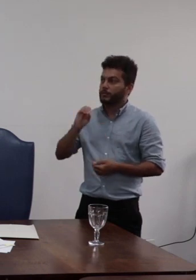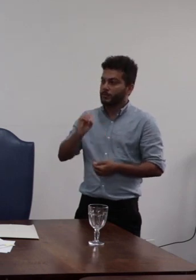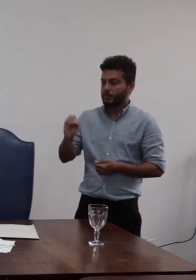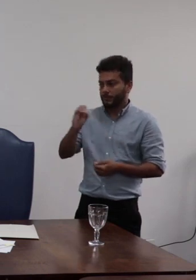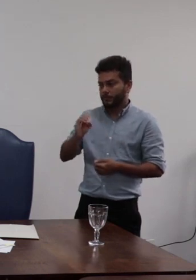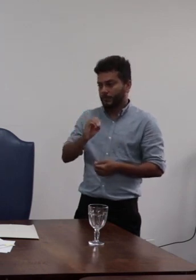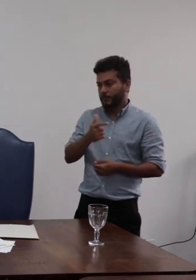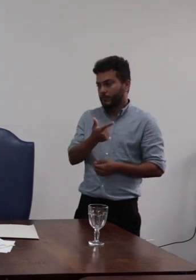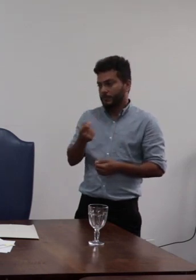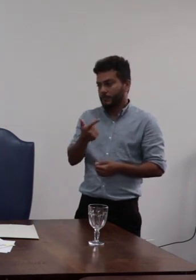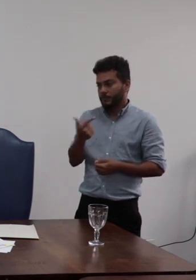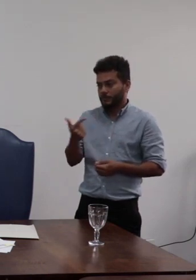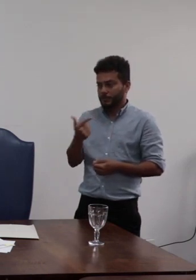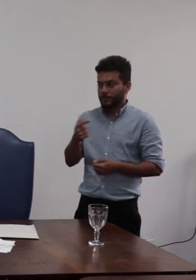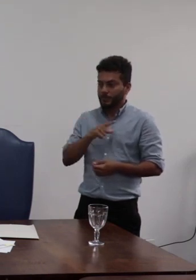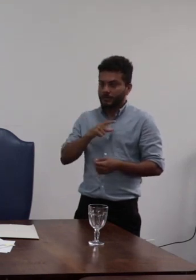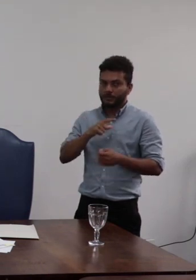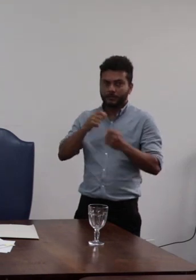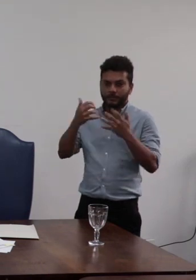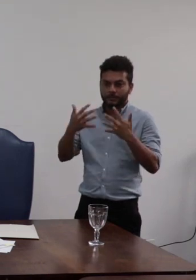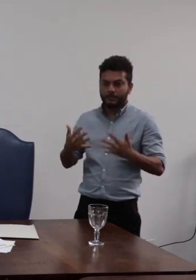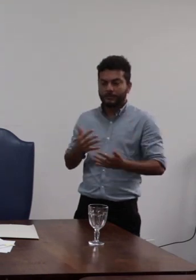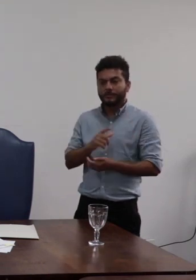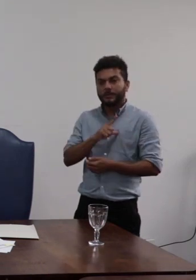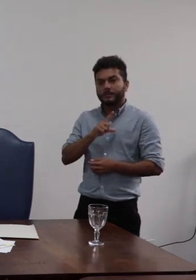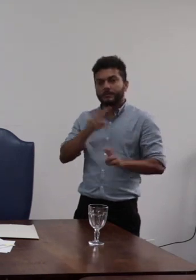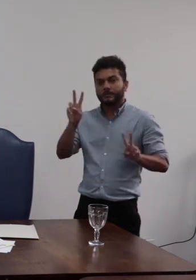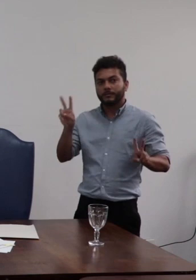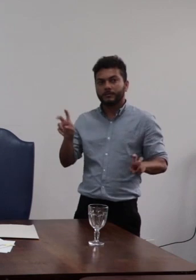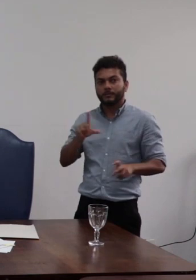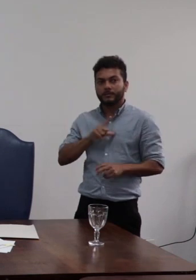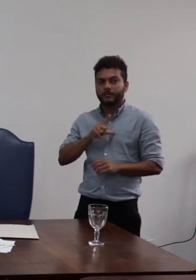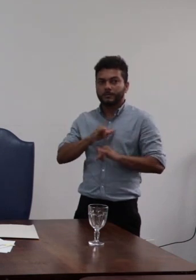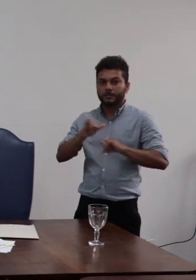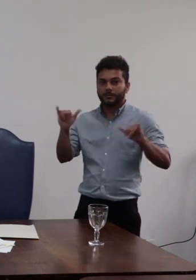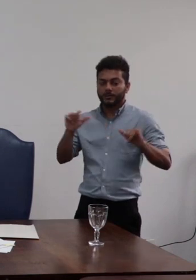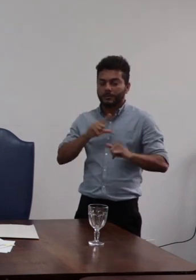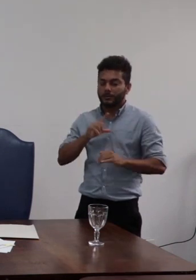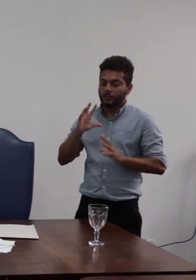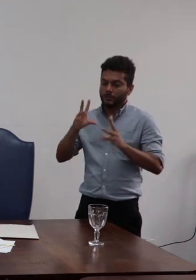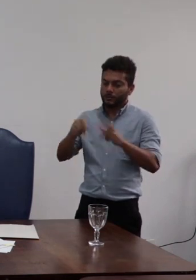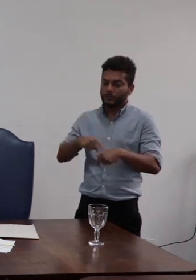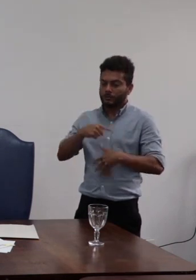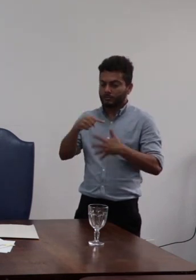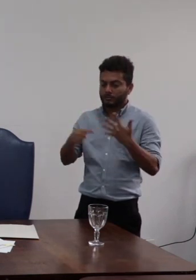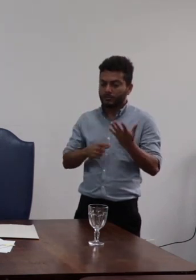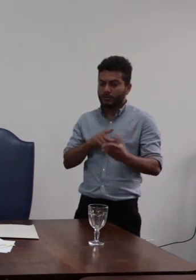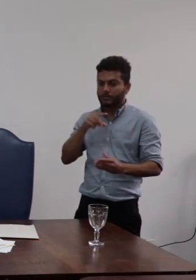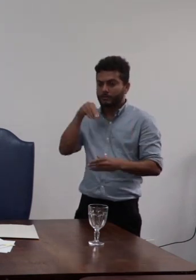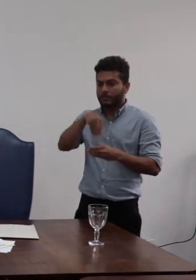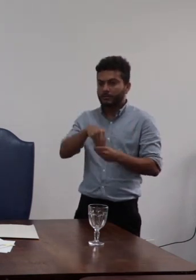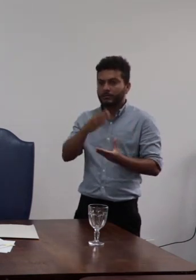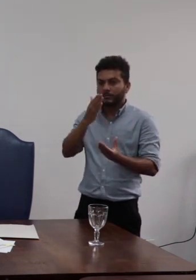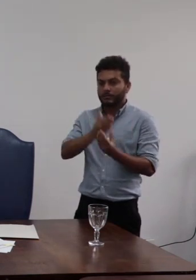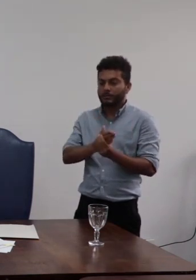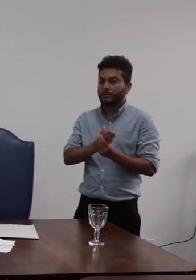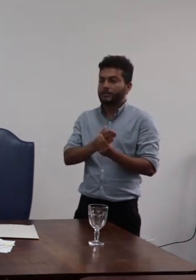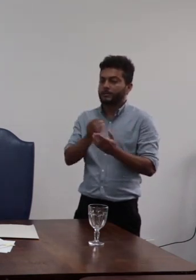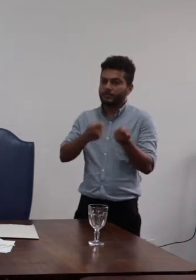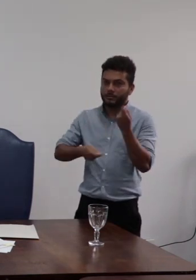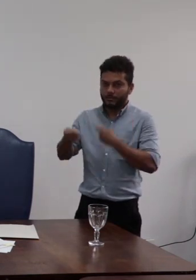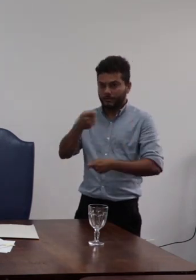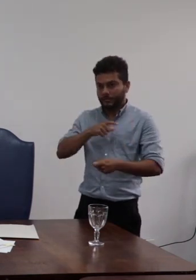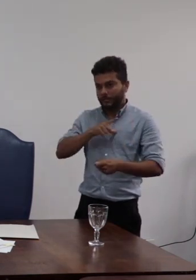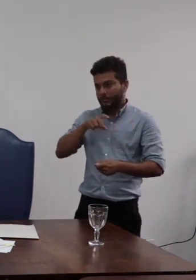abaixo abre aspas ante o exposto e considerando tudo o que consta nos autos do processo administrativo disciplinário em